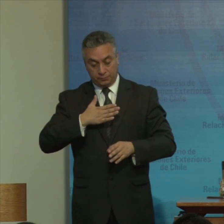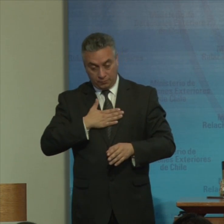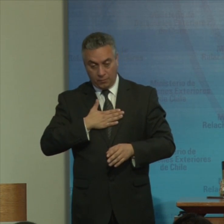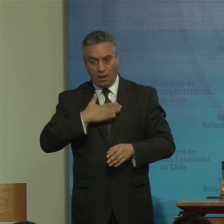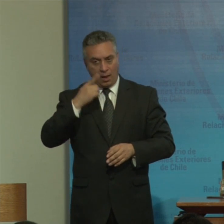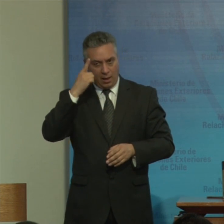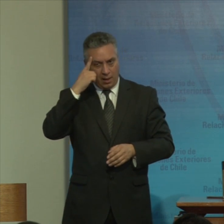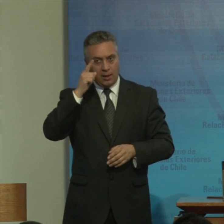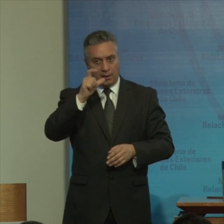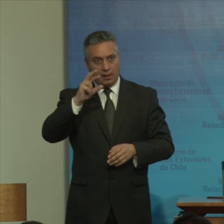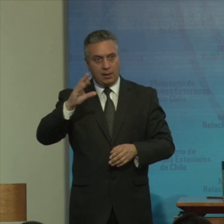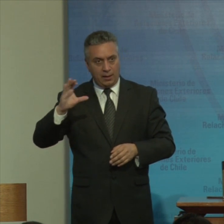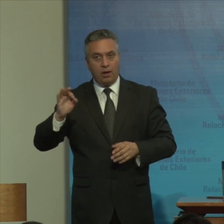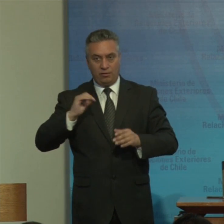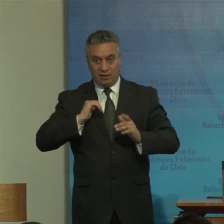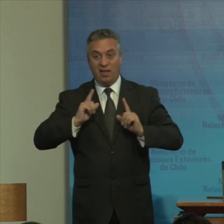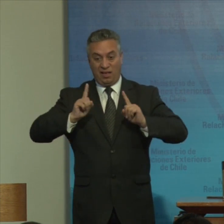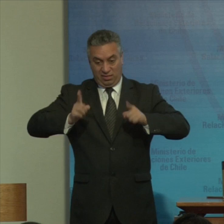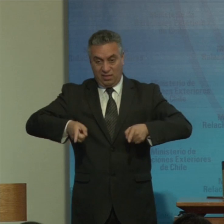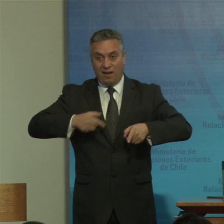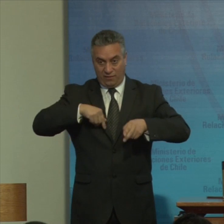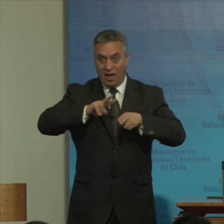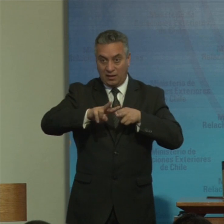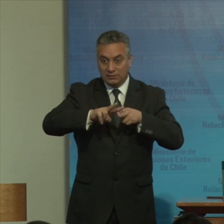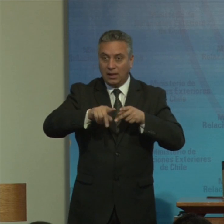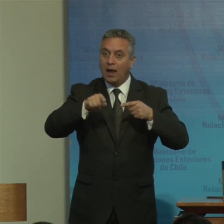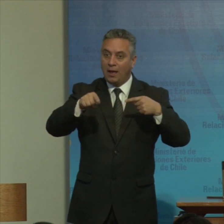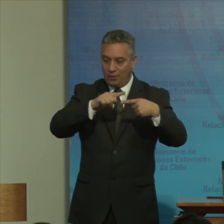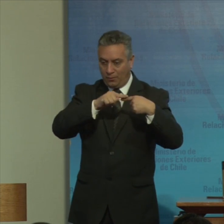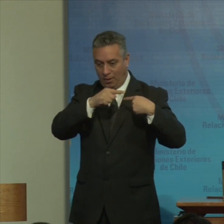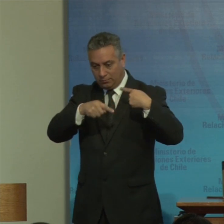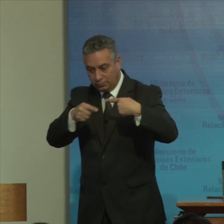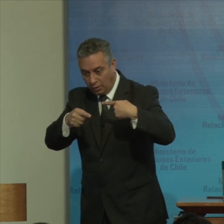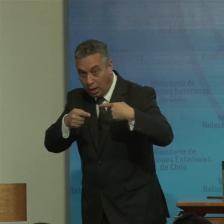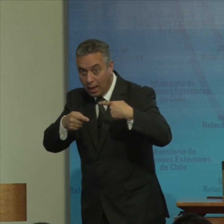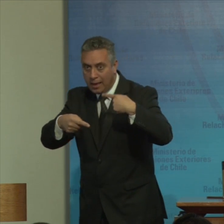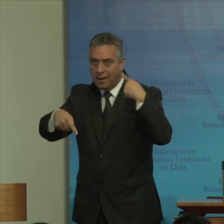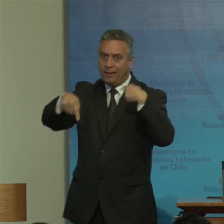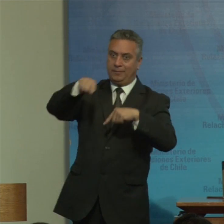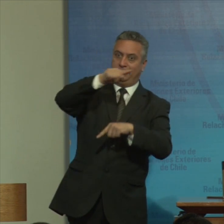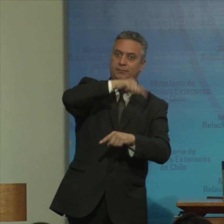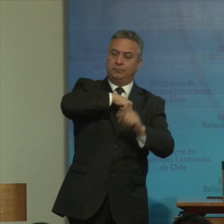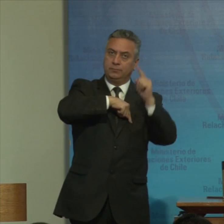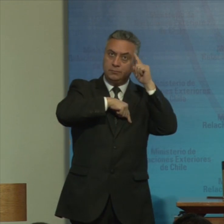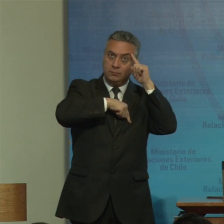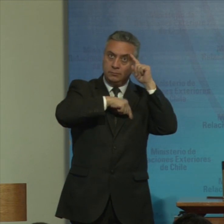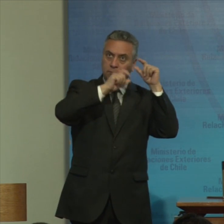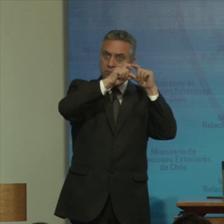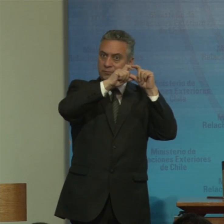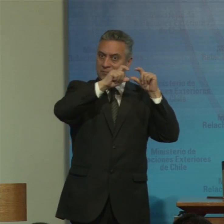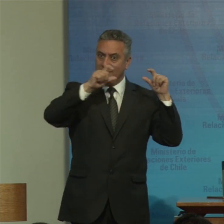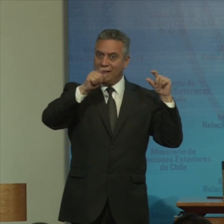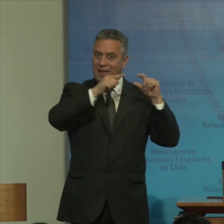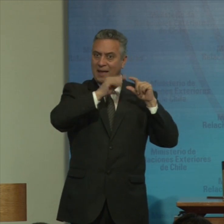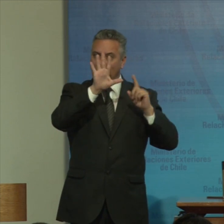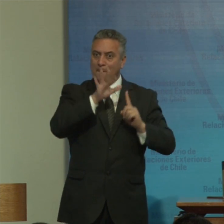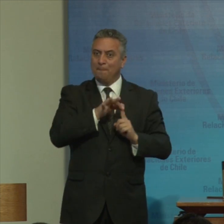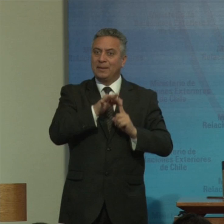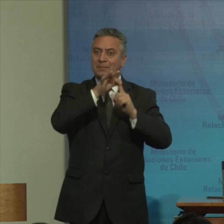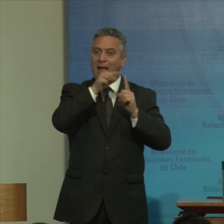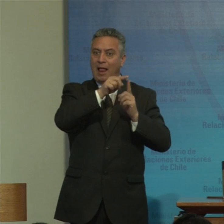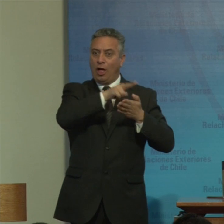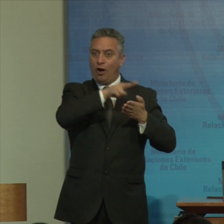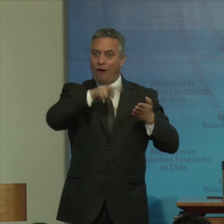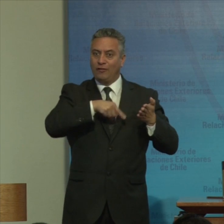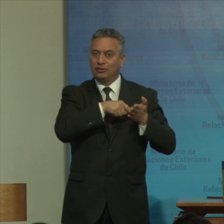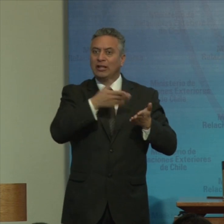que debería hacer es hay que volver cada vez al tesis principal de la de la convención y